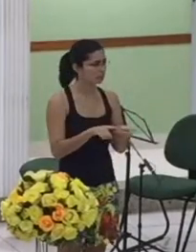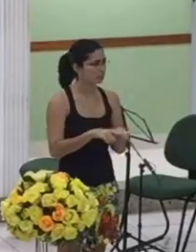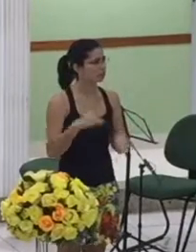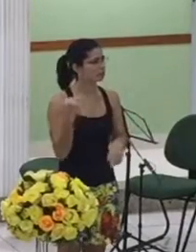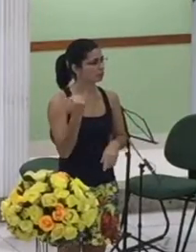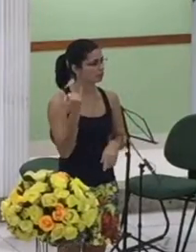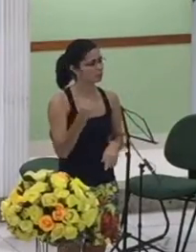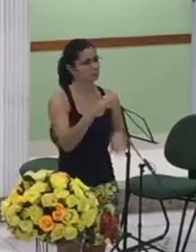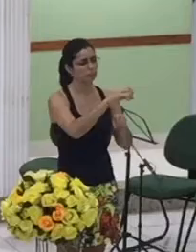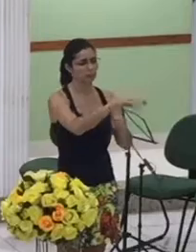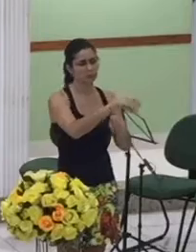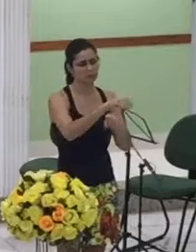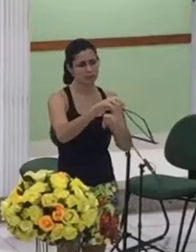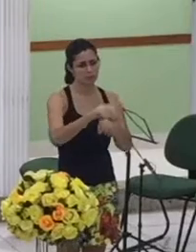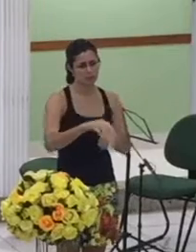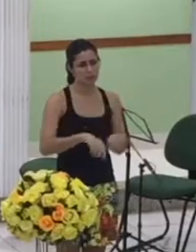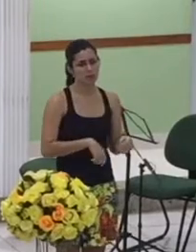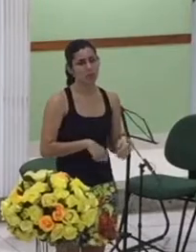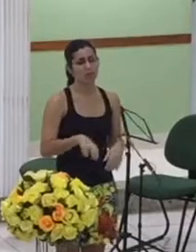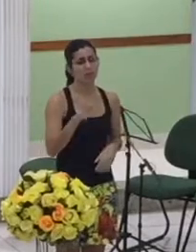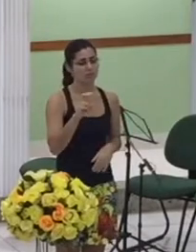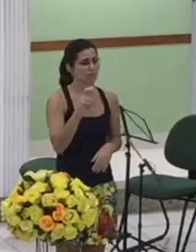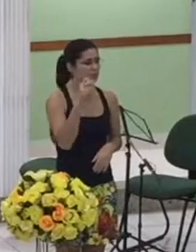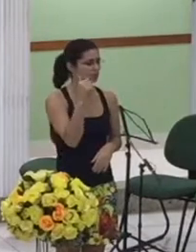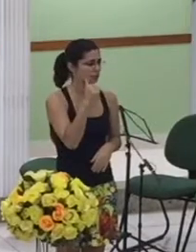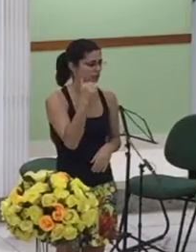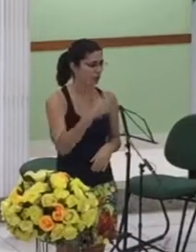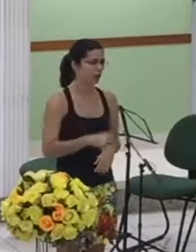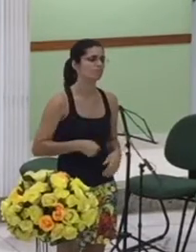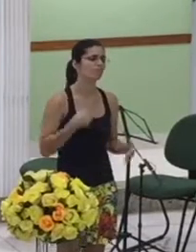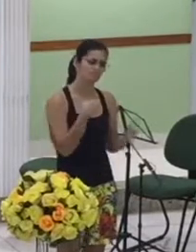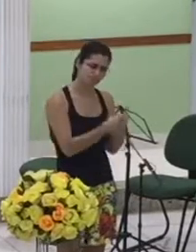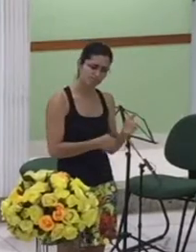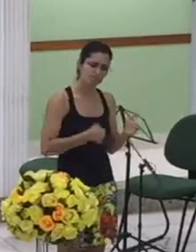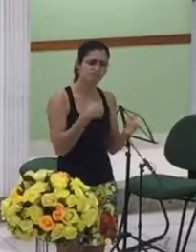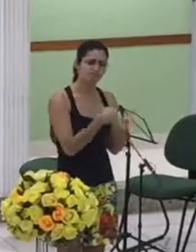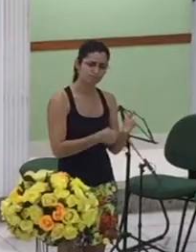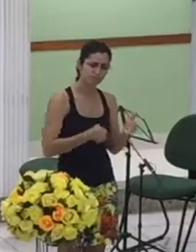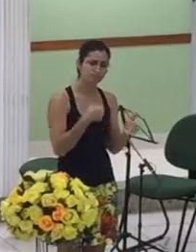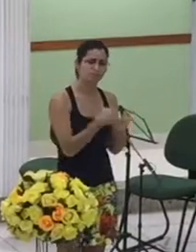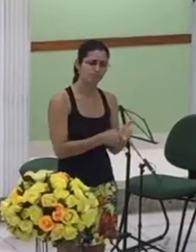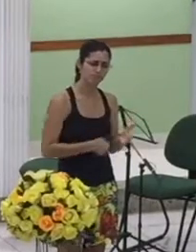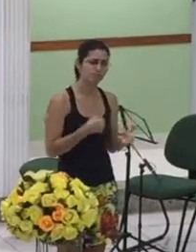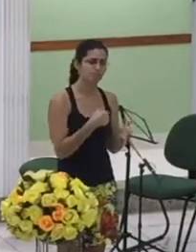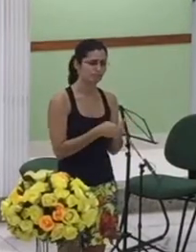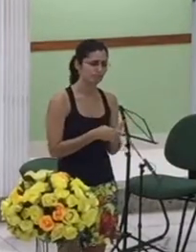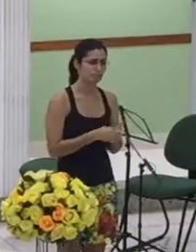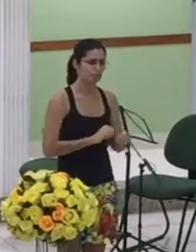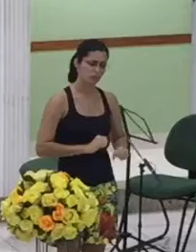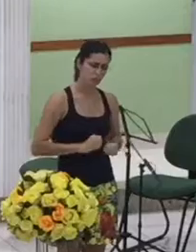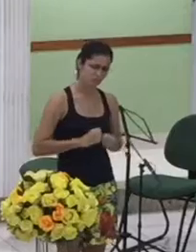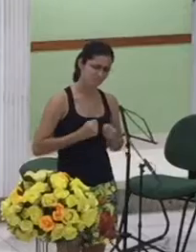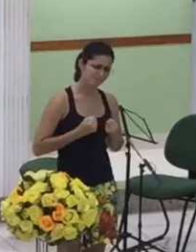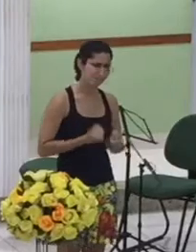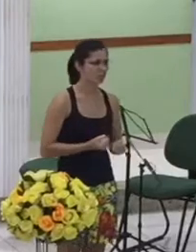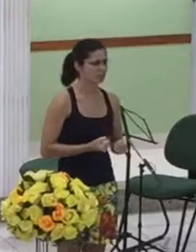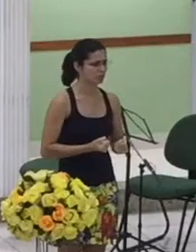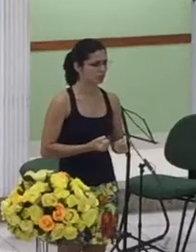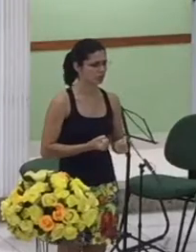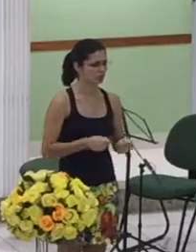luta dessas mulheres a partir da persistência dessas mulheres a partir da fidelidade dessas